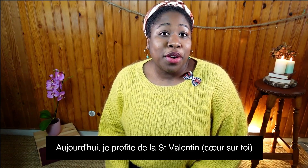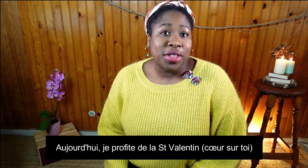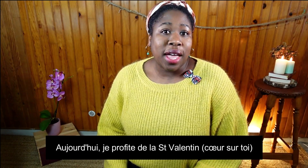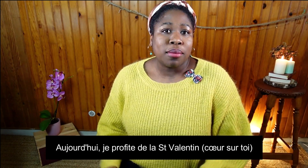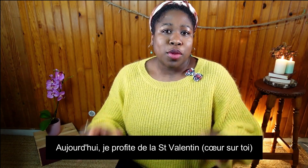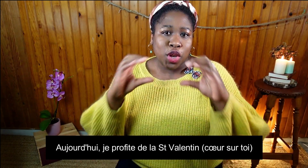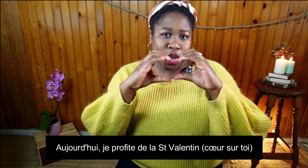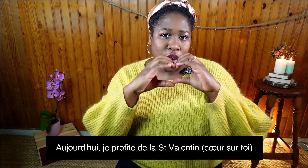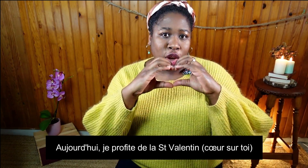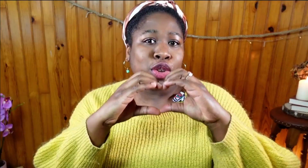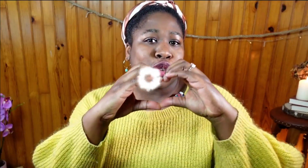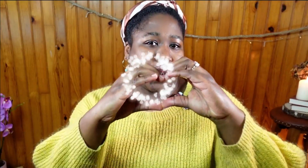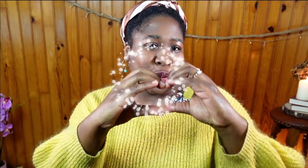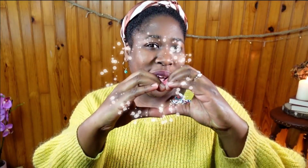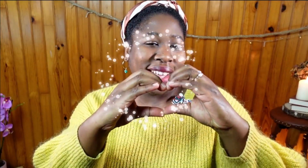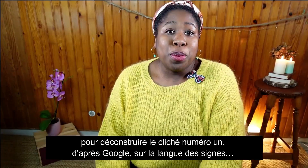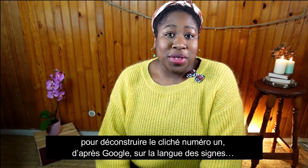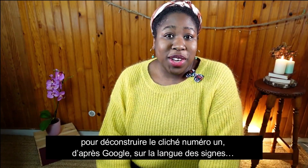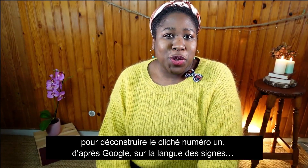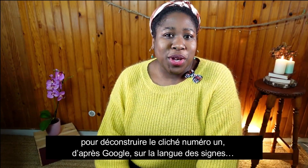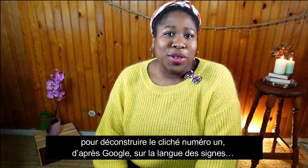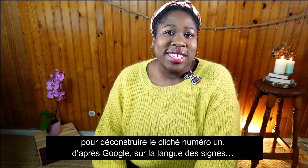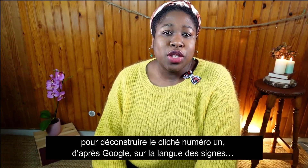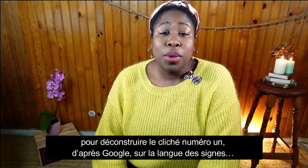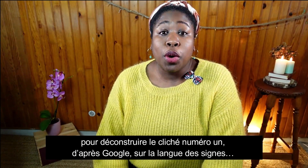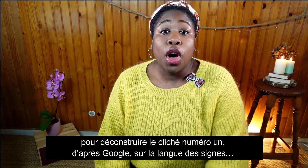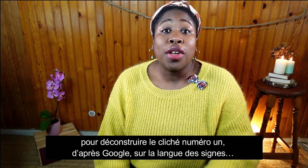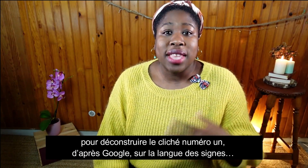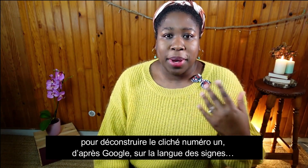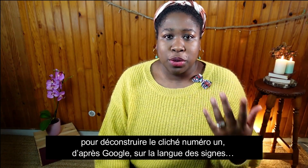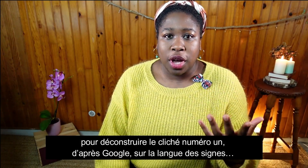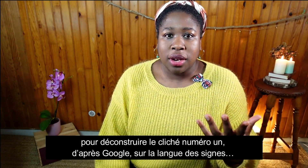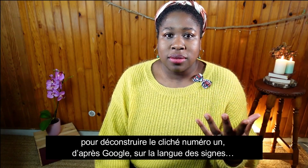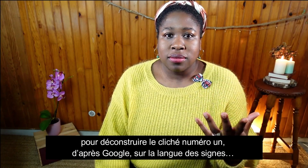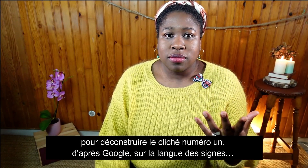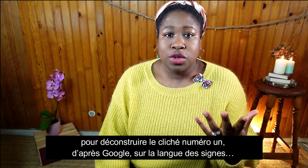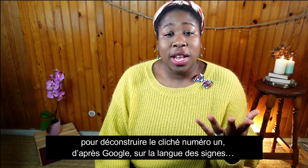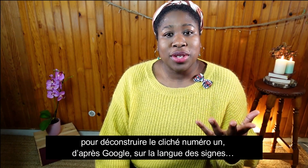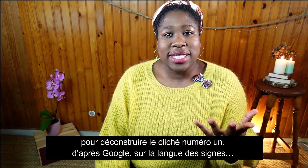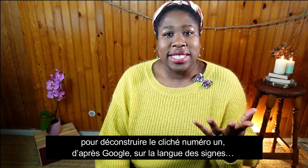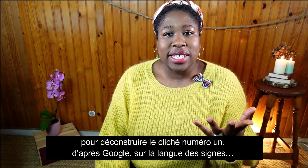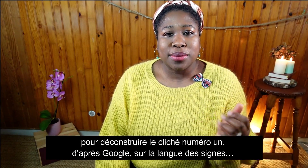Valentin, cœur de toi, pour déconstruire le cliché numéro 1 d'après Google sur la langue des signes.